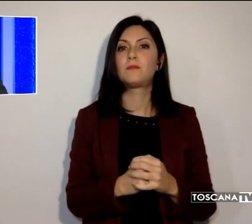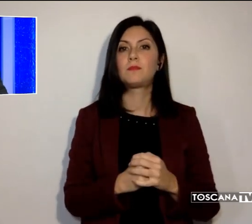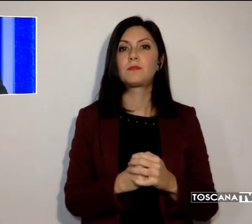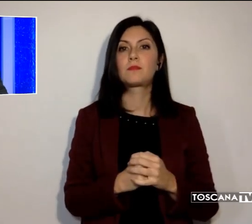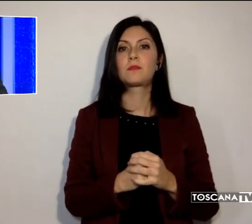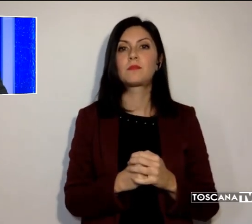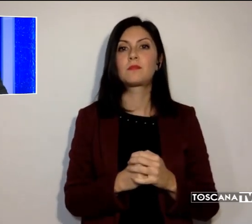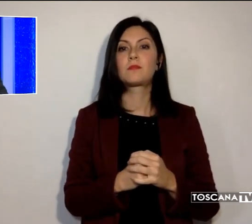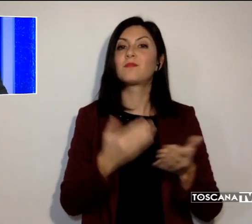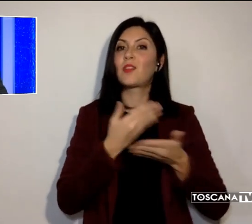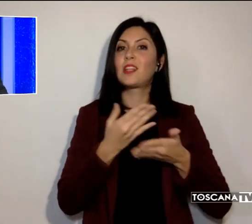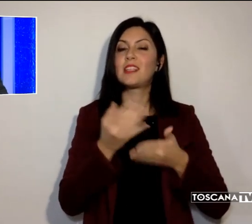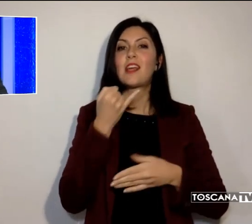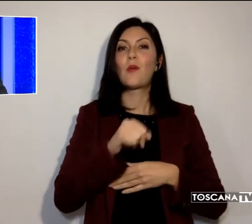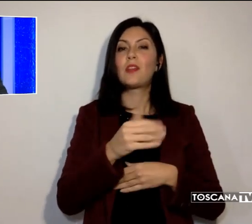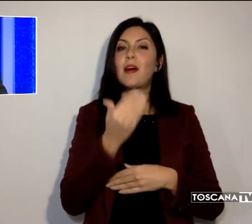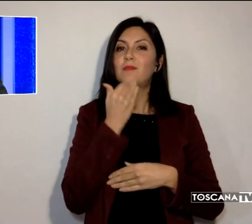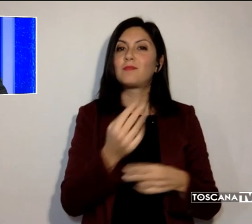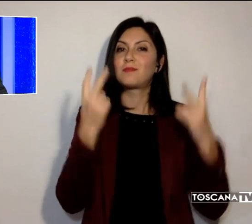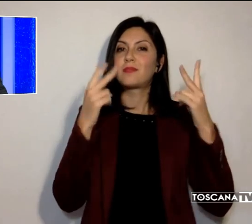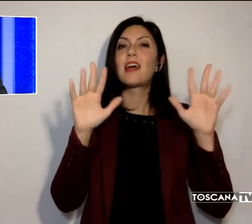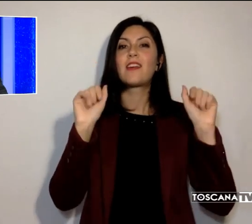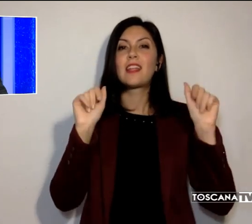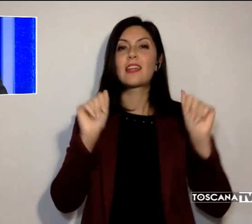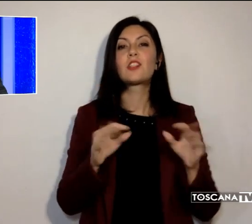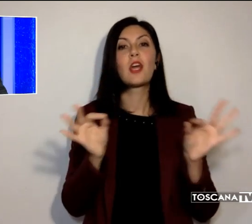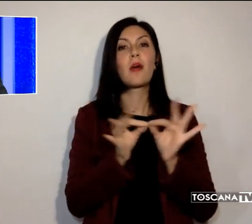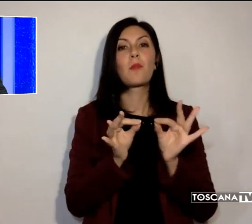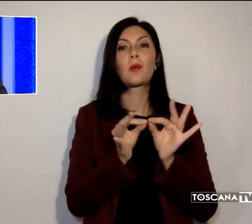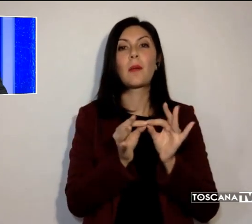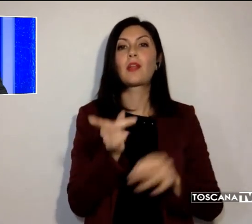È tutto, grazie per averci seguito e arrivederci a domani.